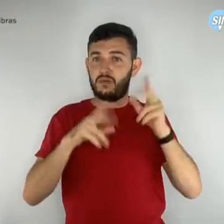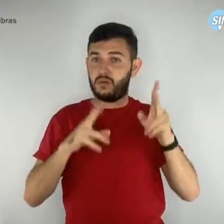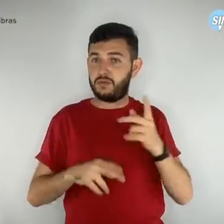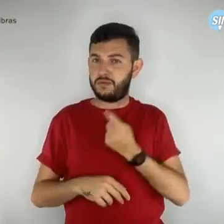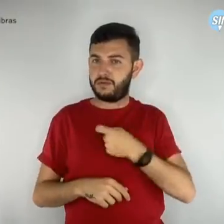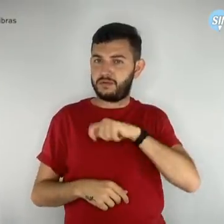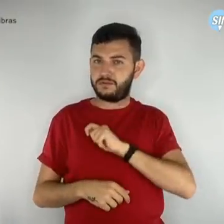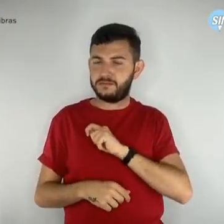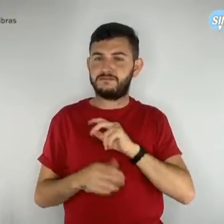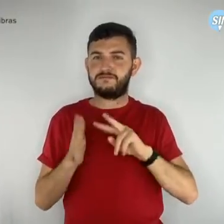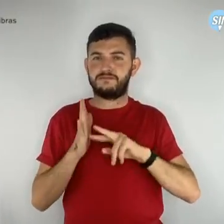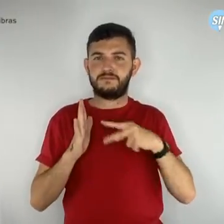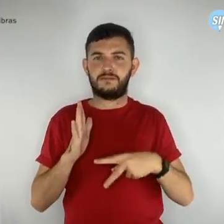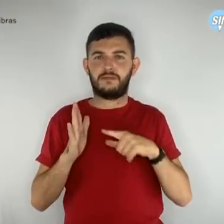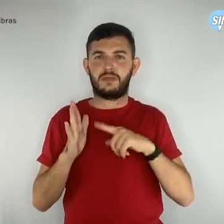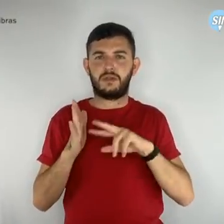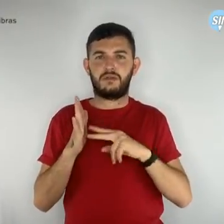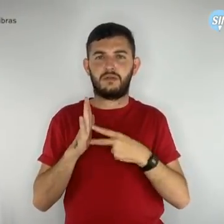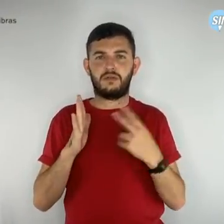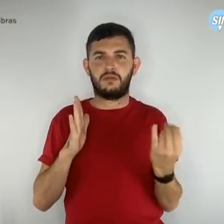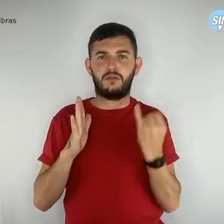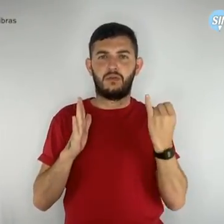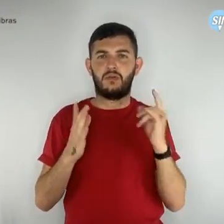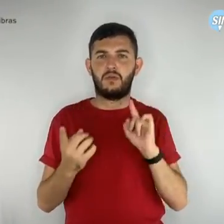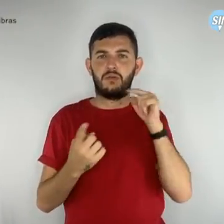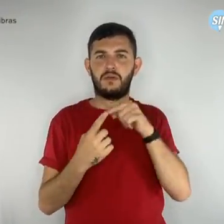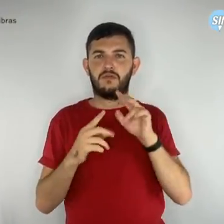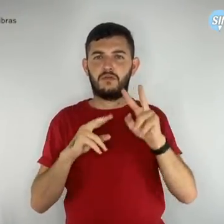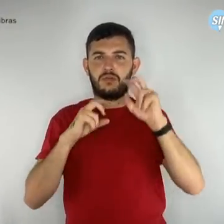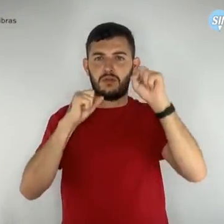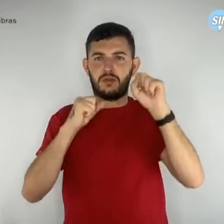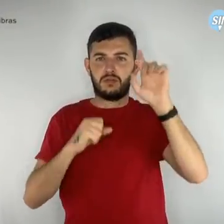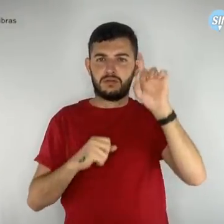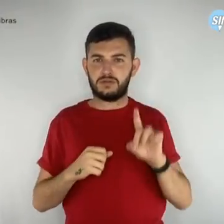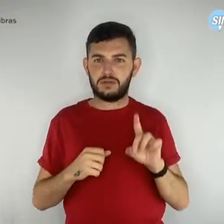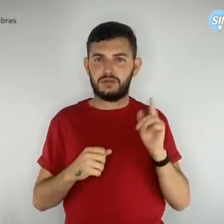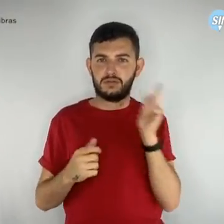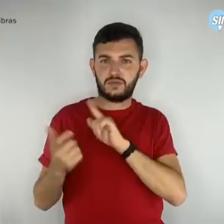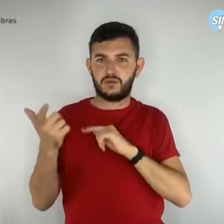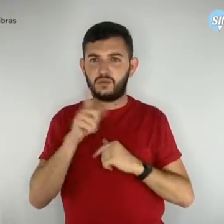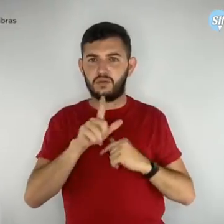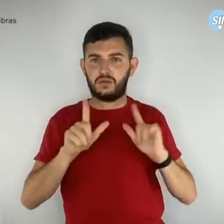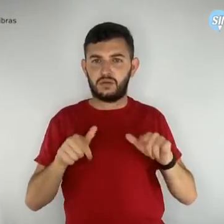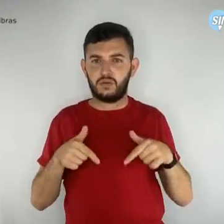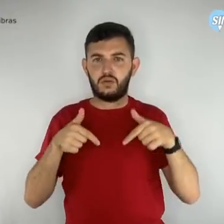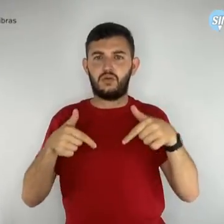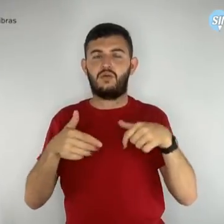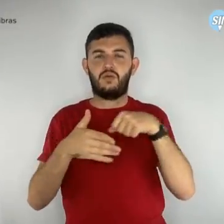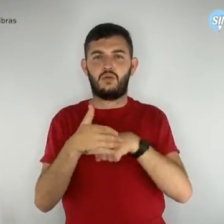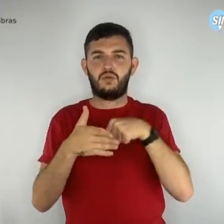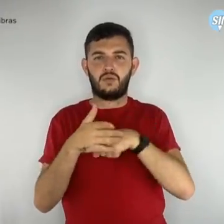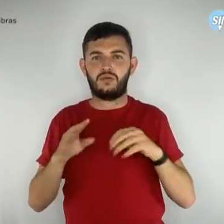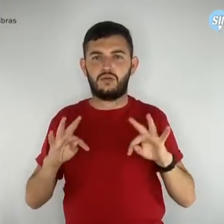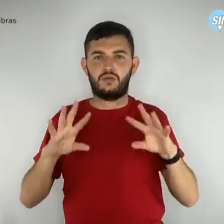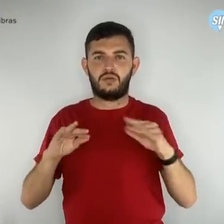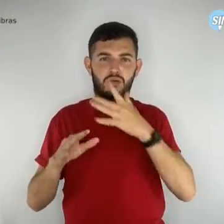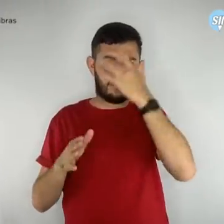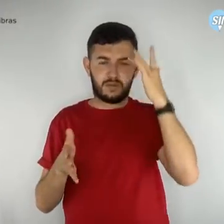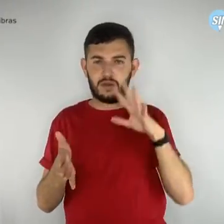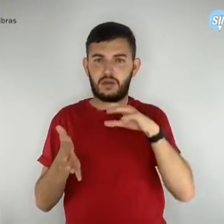para fortalecer os direitos conquistados por meio de lutas de todos os filiados junto ao Simpro